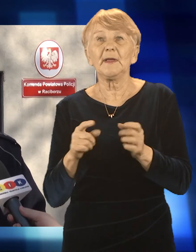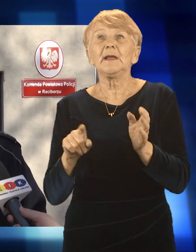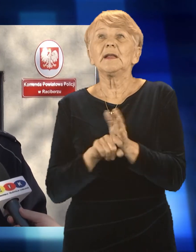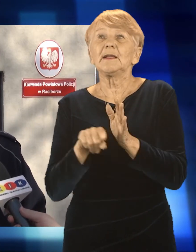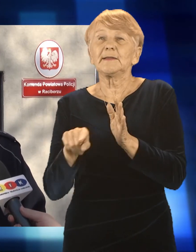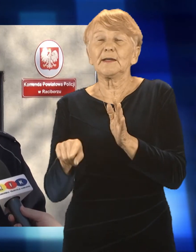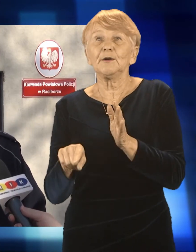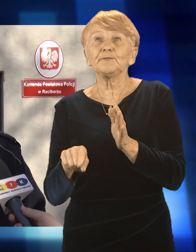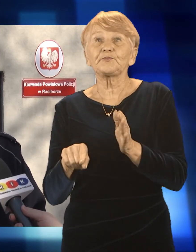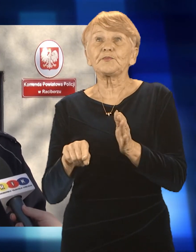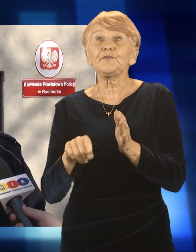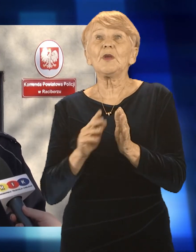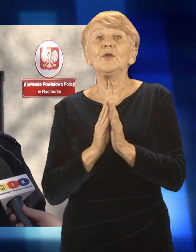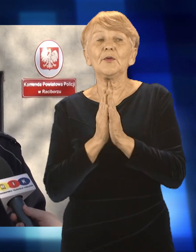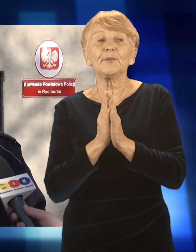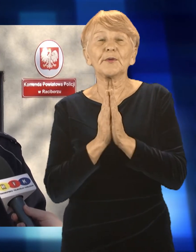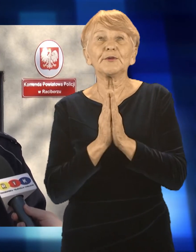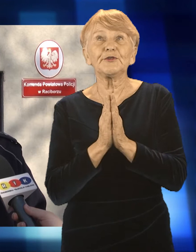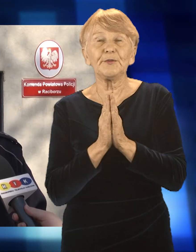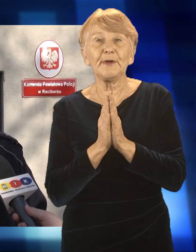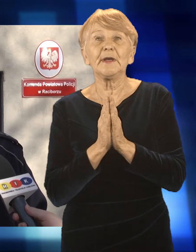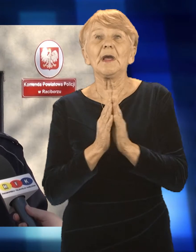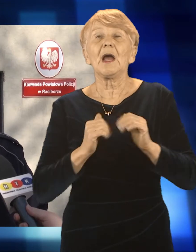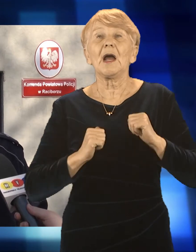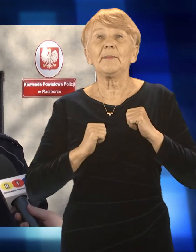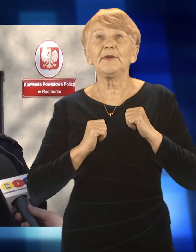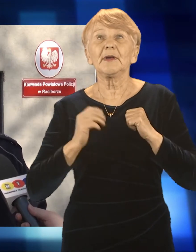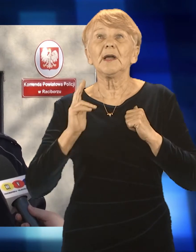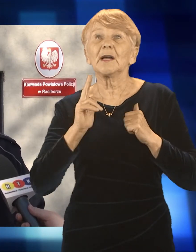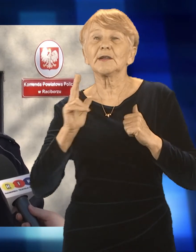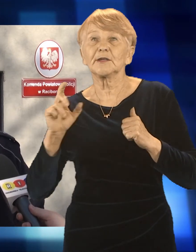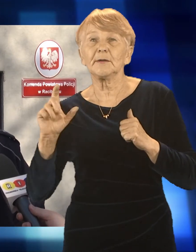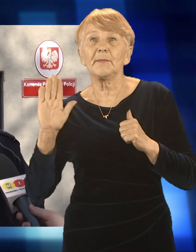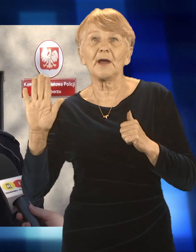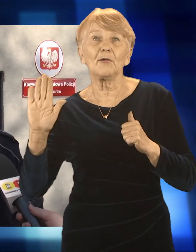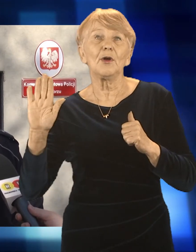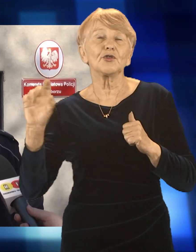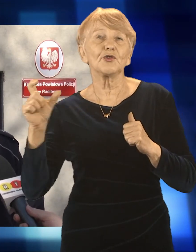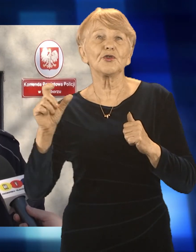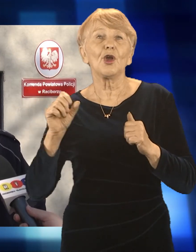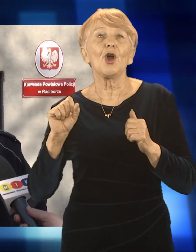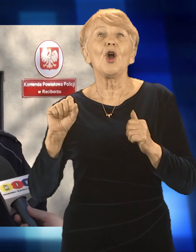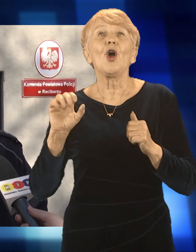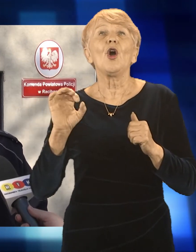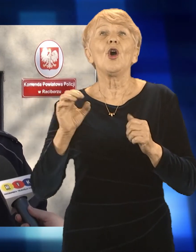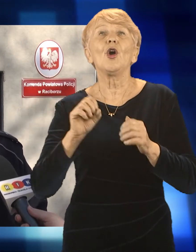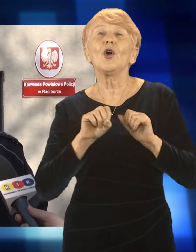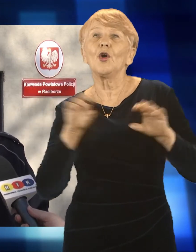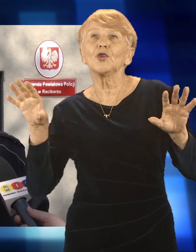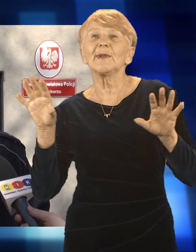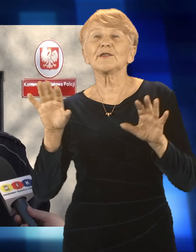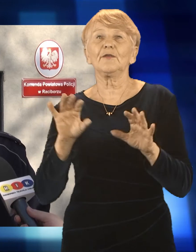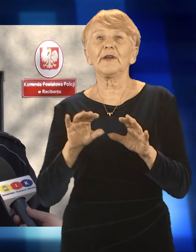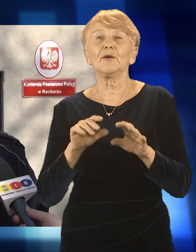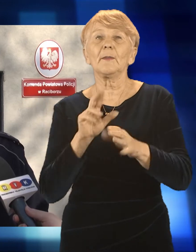drogowego. Ustawa Prawo o ruchu drogowym jasno mówi, że pieszy korzystający z jezdni, poruszający się